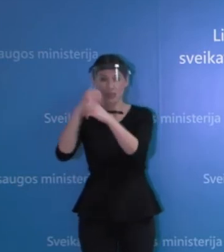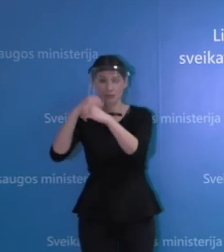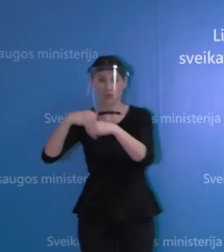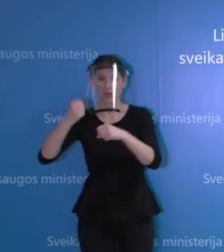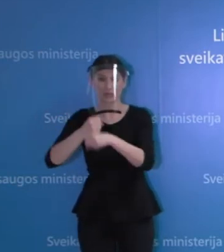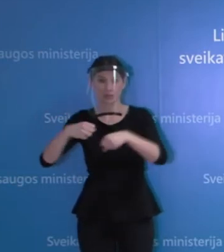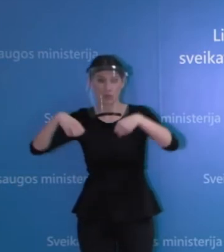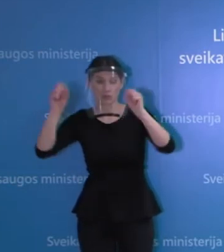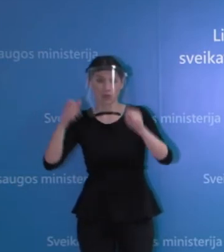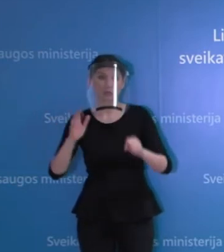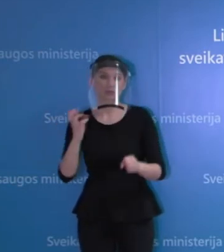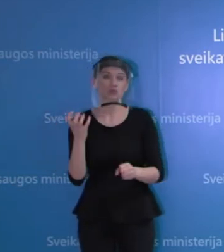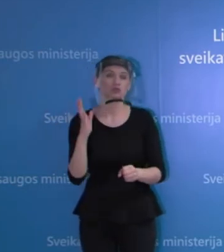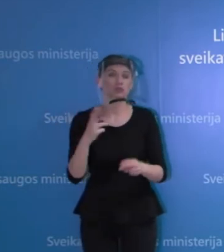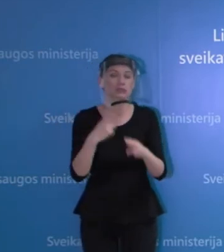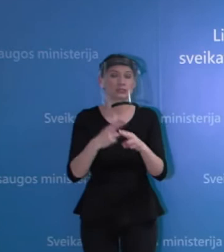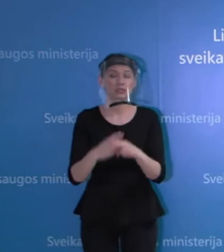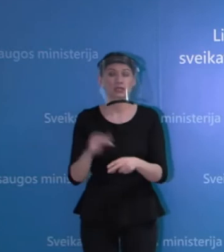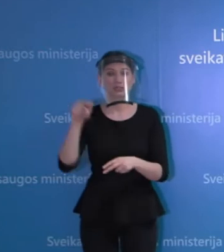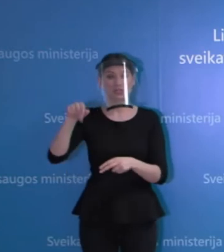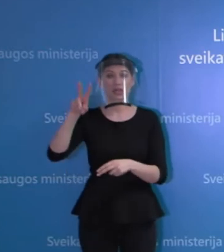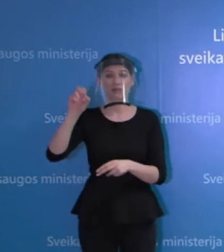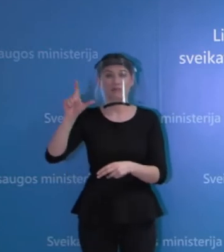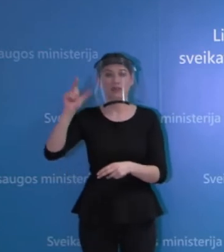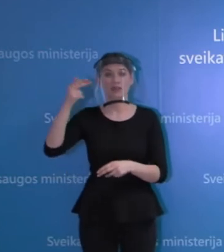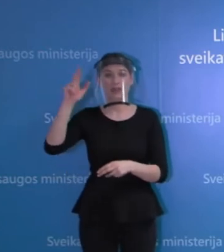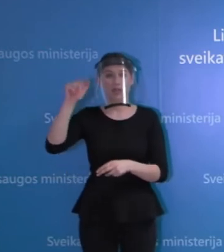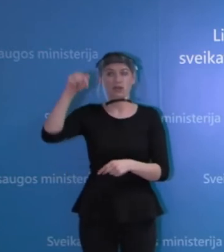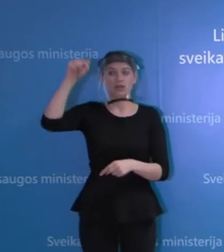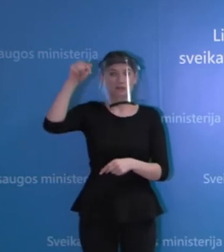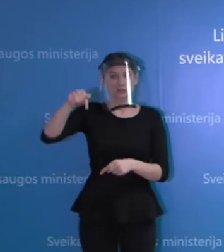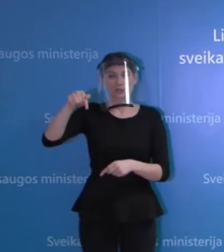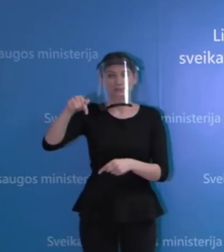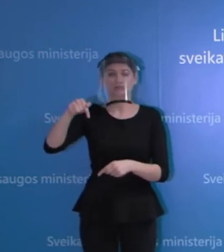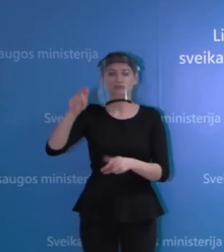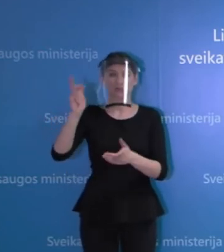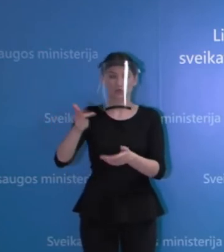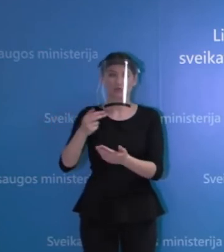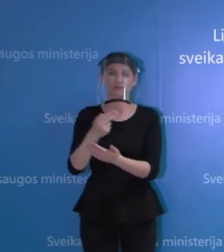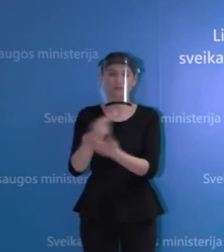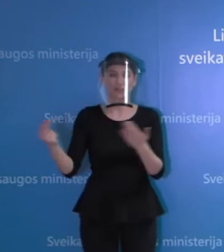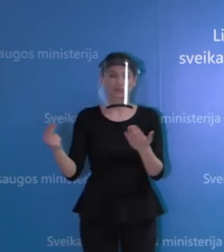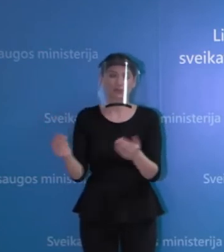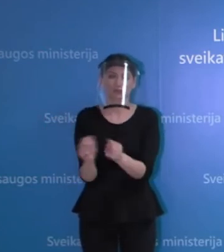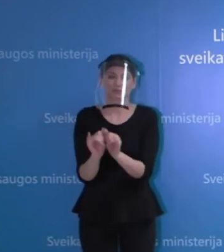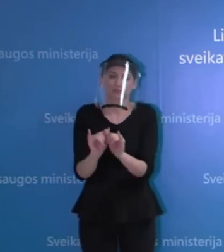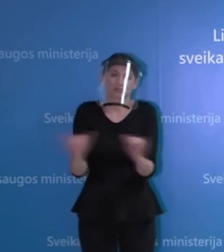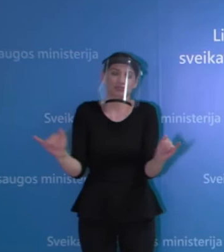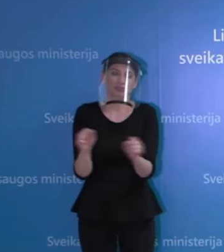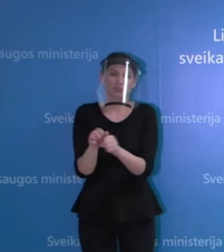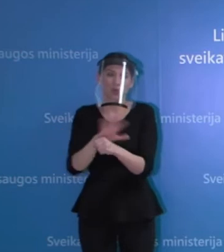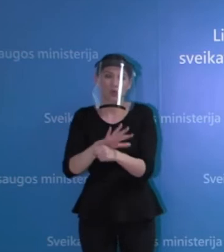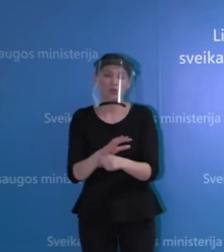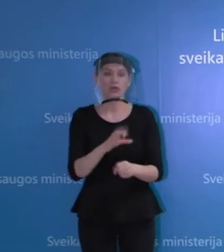šita užderakcinė bendrovė lieka pagrindinių lygos žydinių, taip pat yra